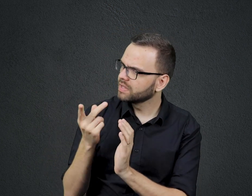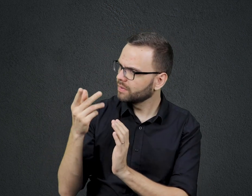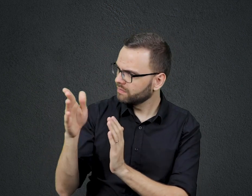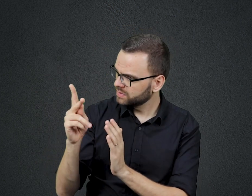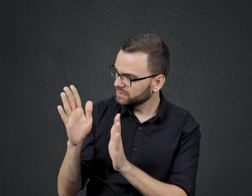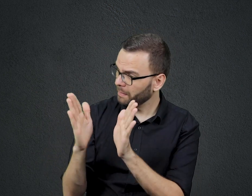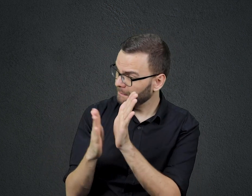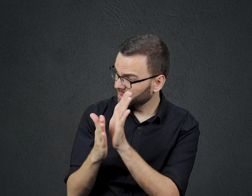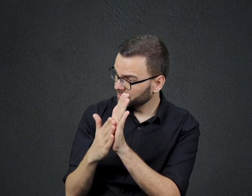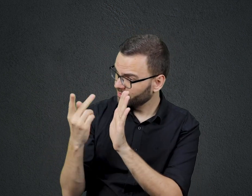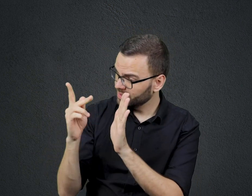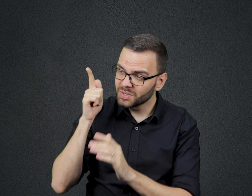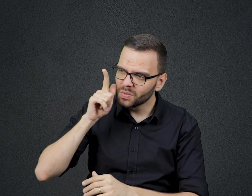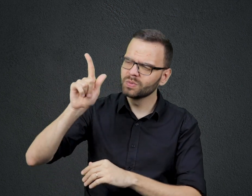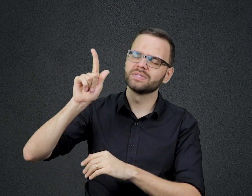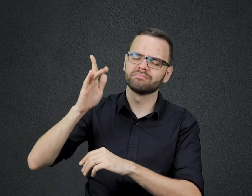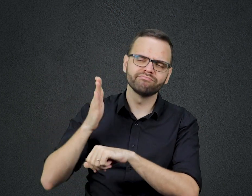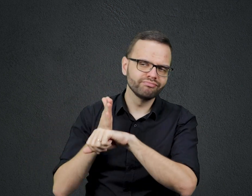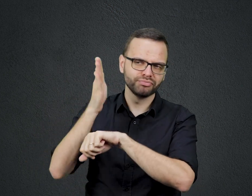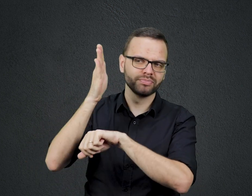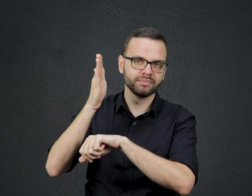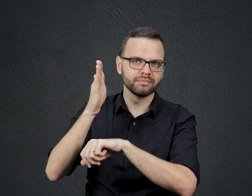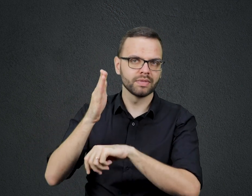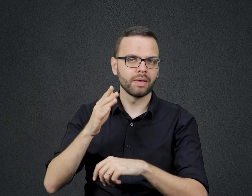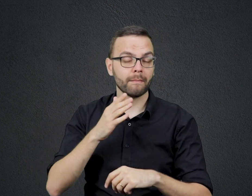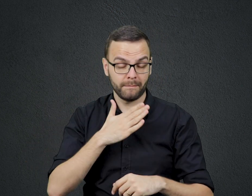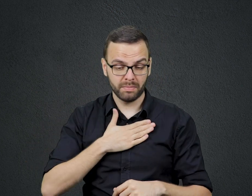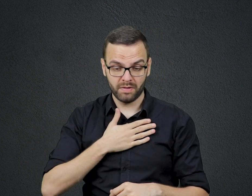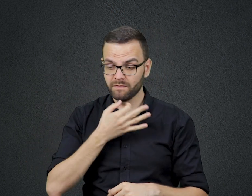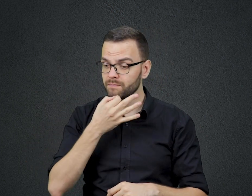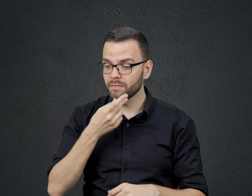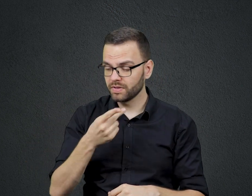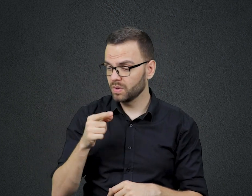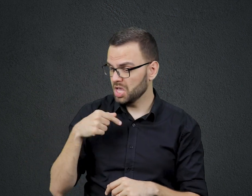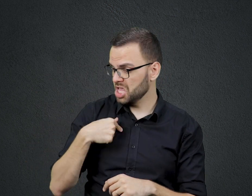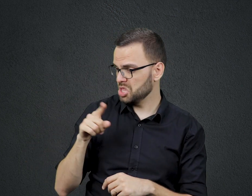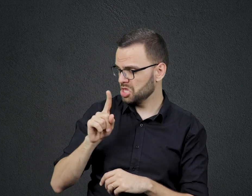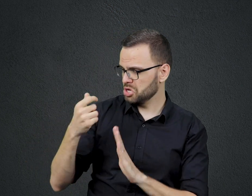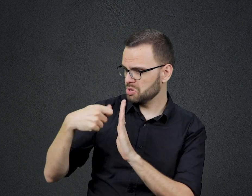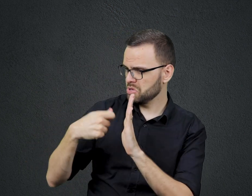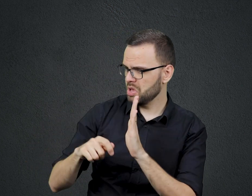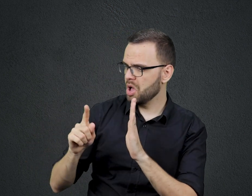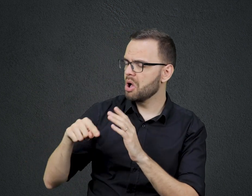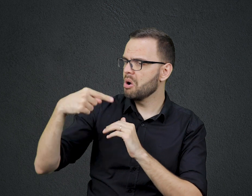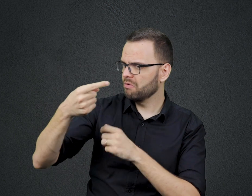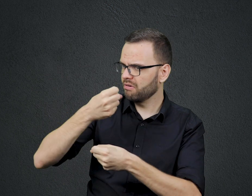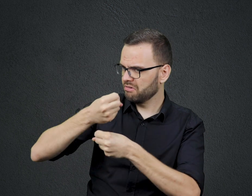aprovado, você passou Para mim disse A sua não vou corrigir Volta no ano que vem Você está